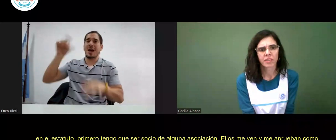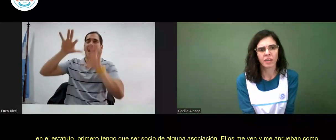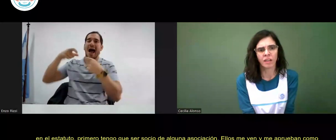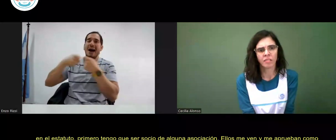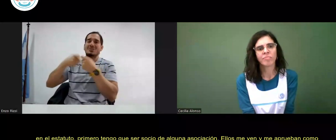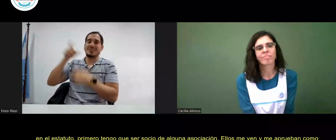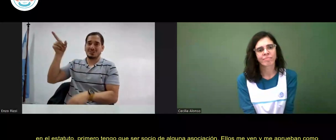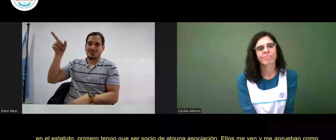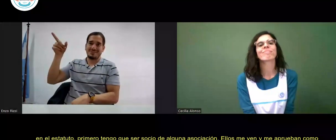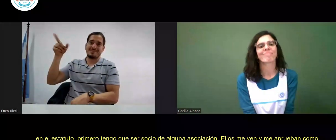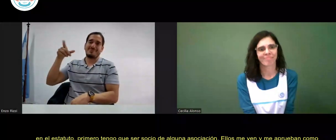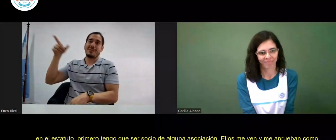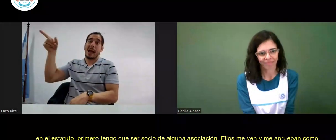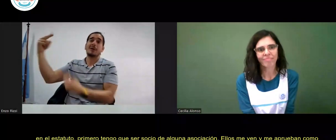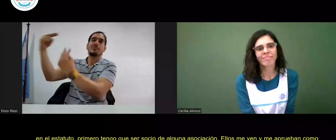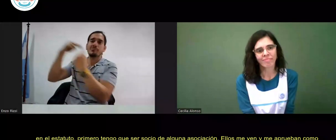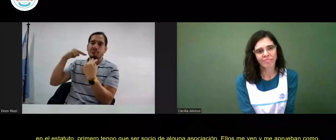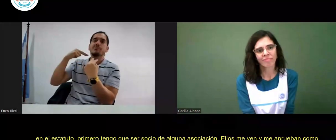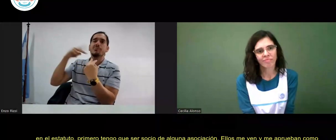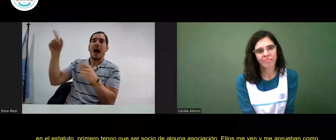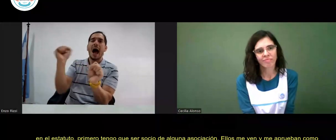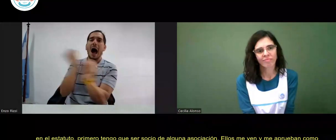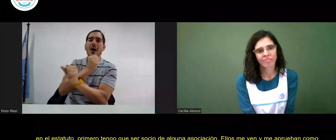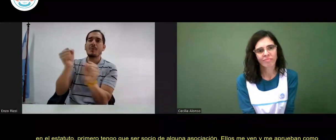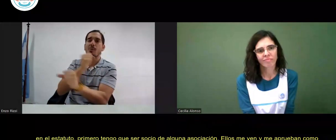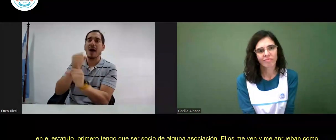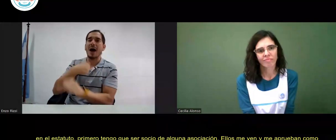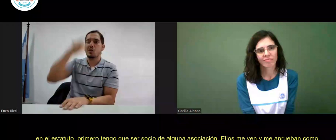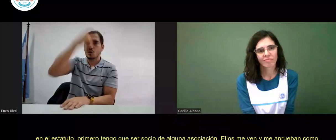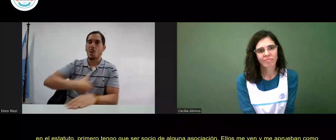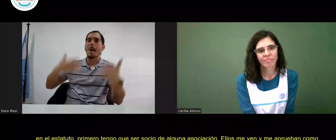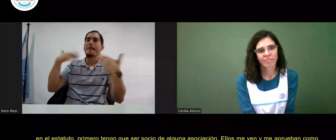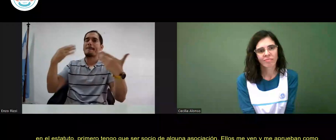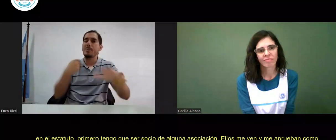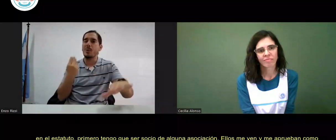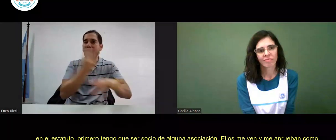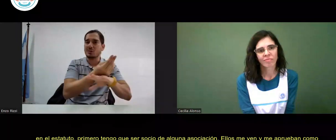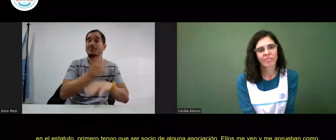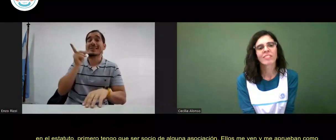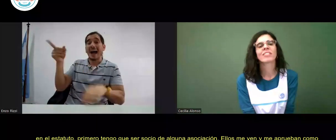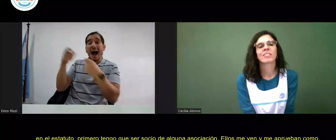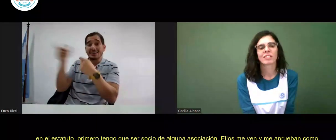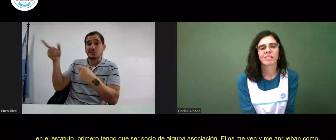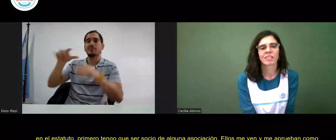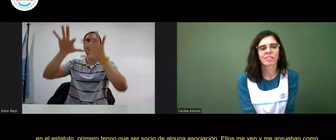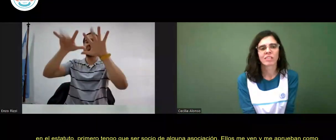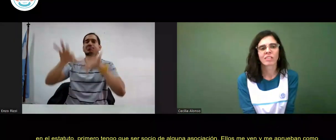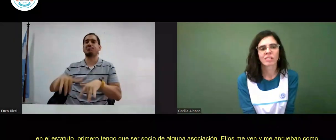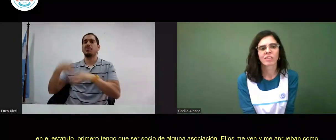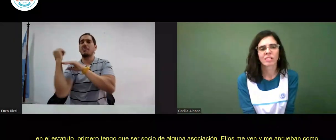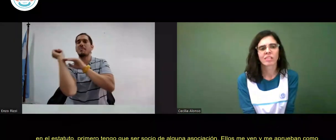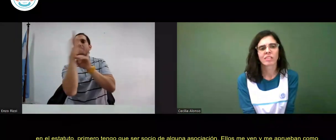Primero, tengo que ser socio de alguna asociación. Ellos me ven y me aprueban como una persona que puedo postularme.